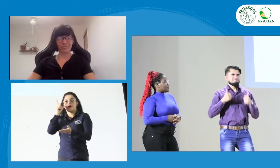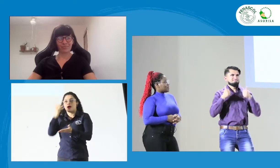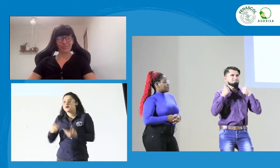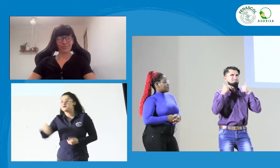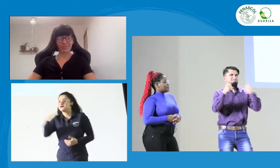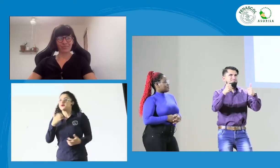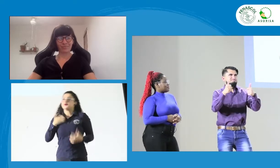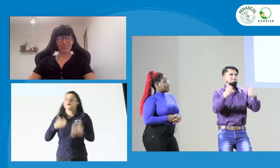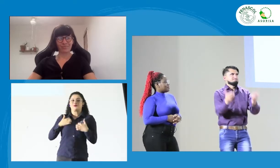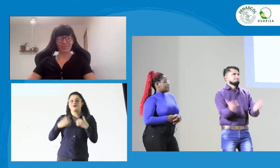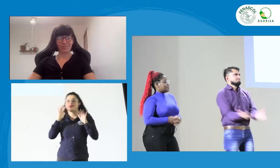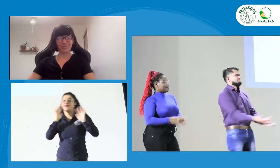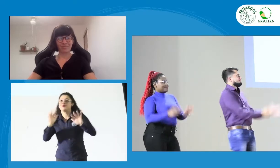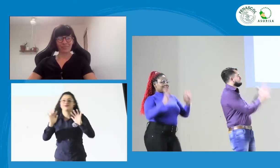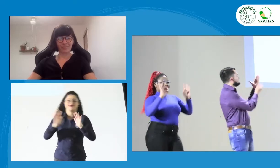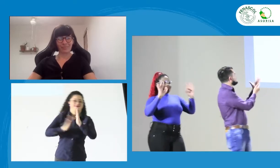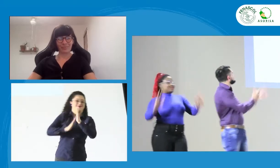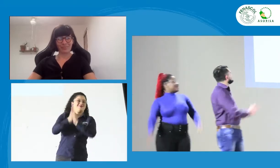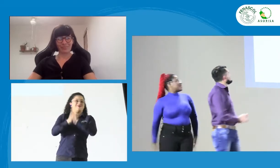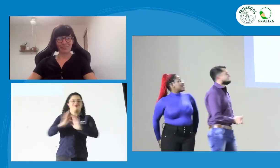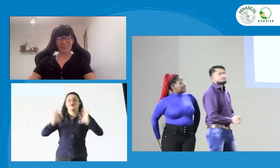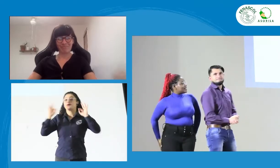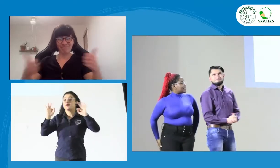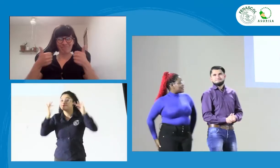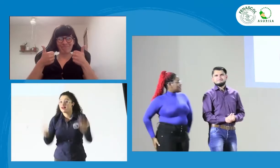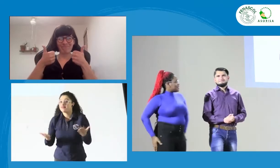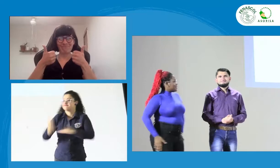toda nuestra atención. El piso es tuyo. Adelante.